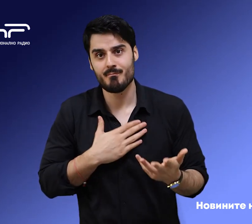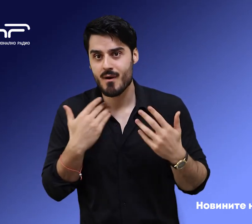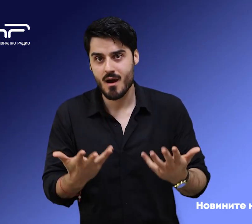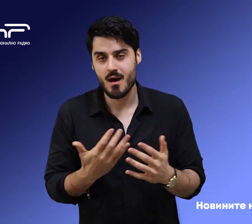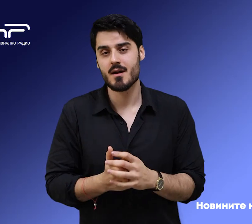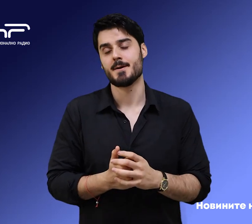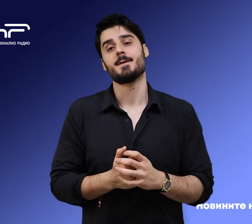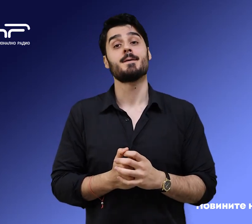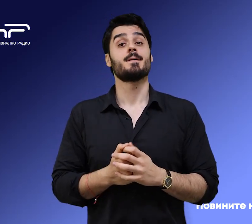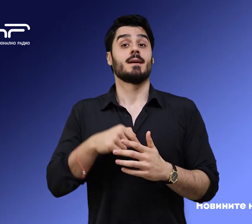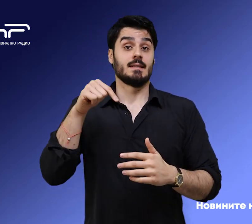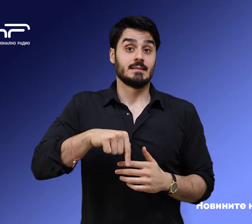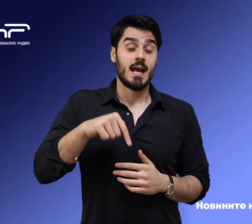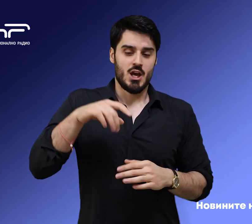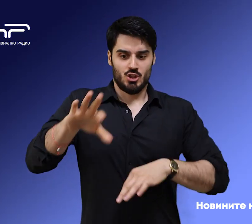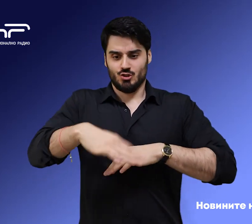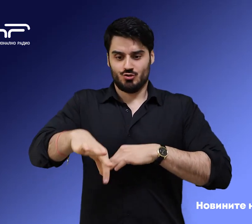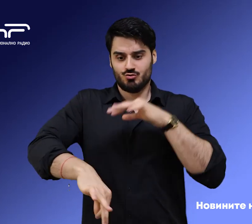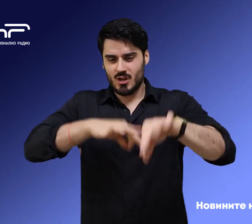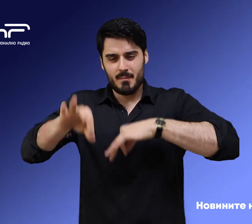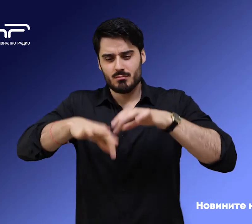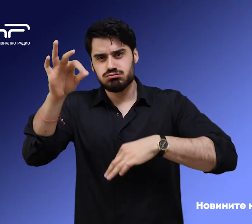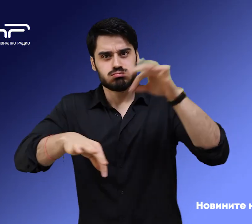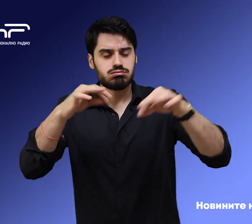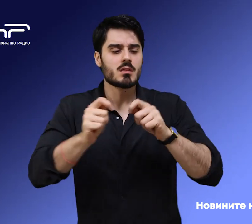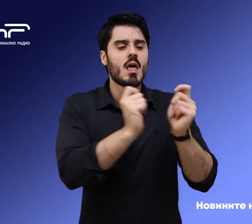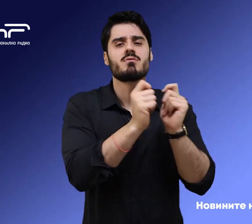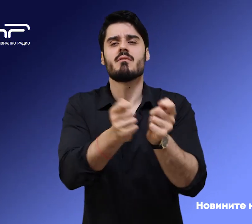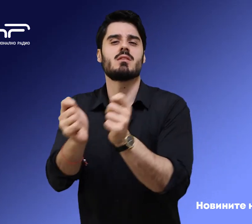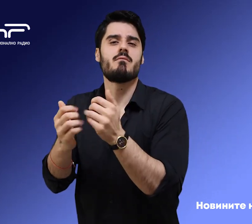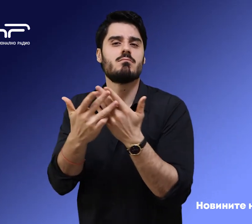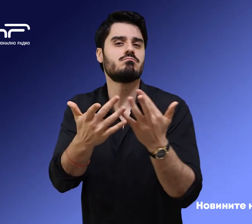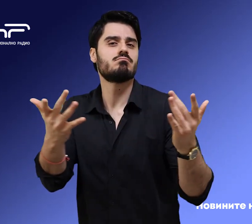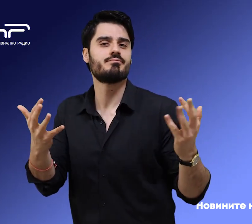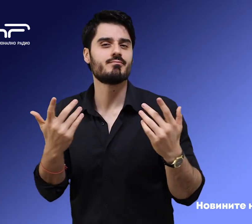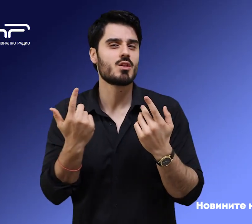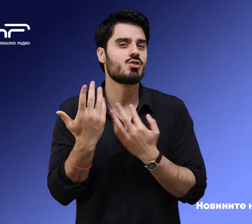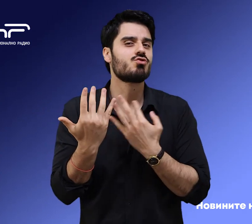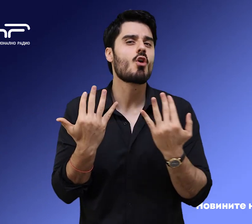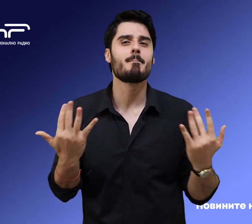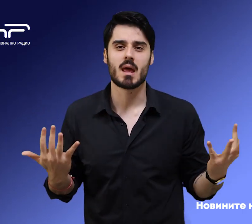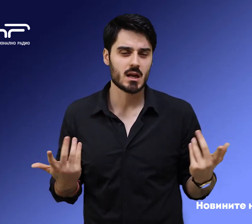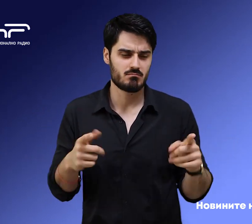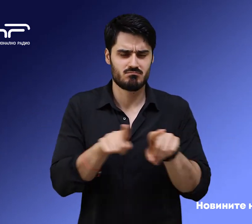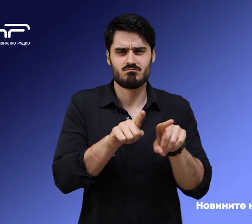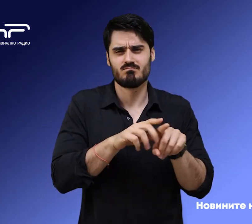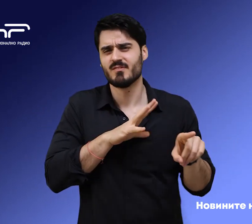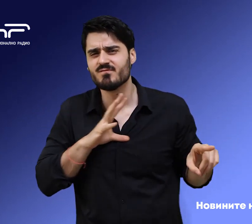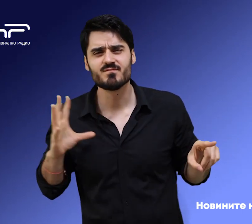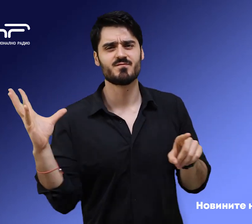вода на 2-ри април. С Жребий, Централната избирателна комисия определи поредността, която е еднаква за всички райони от страната и в чужбина.